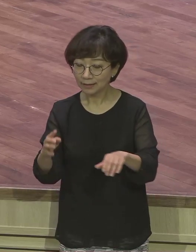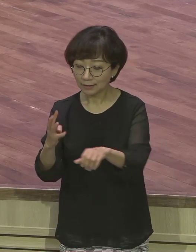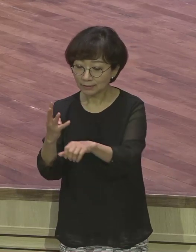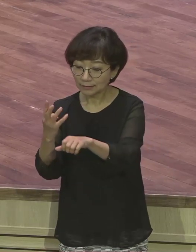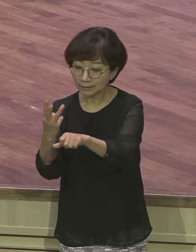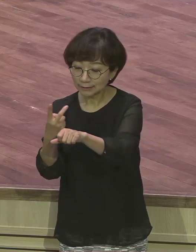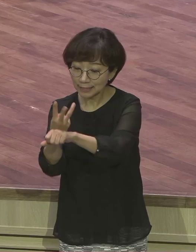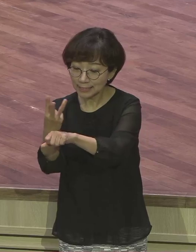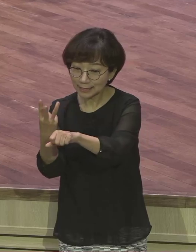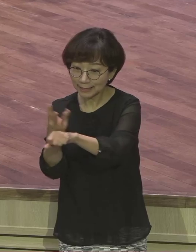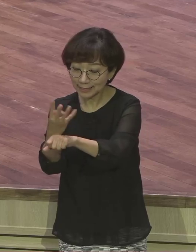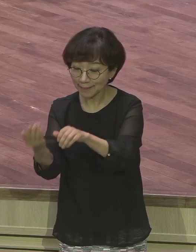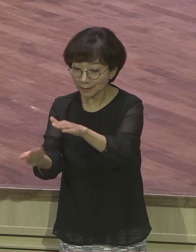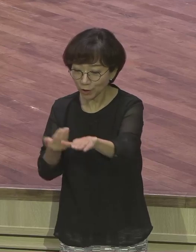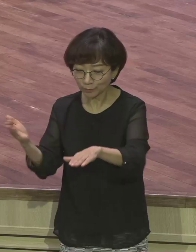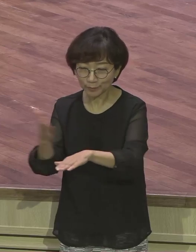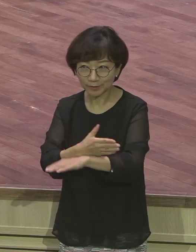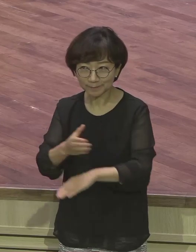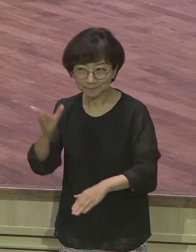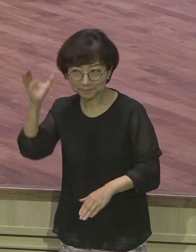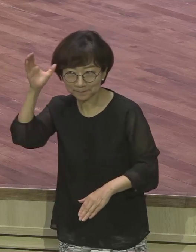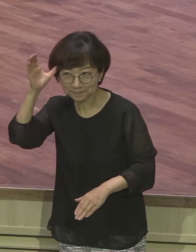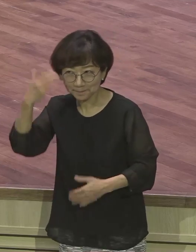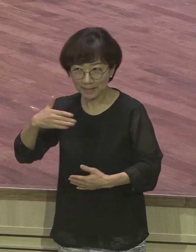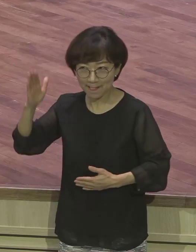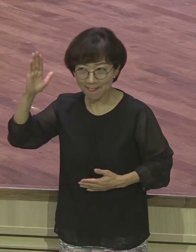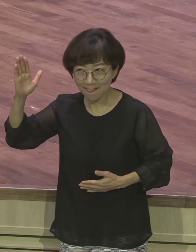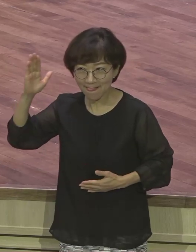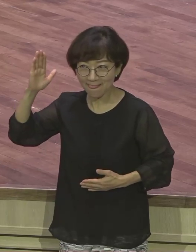허겁지겁 없어요 미리 미리 준비해요